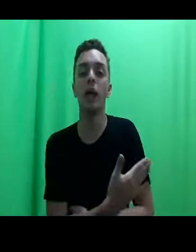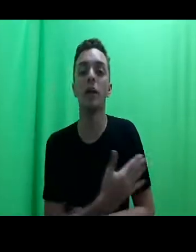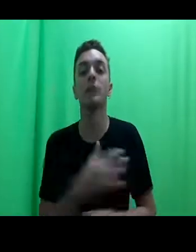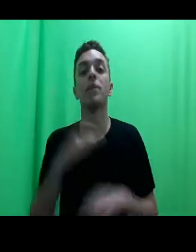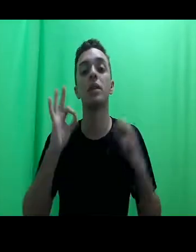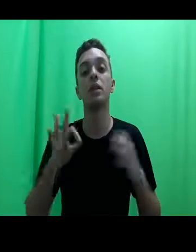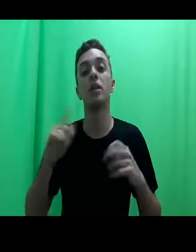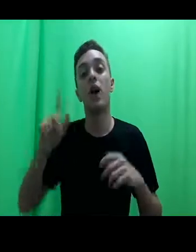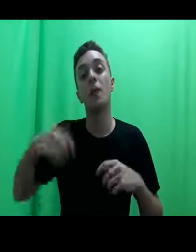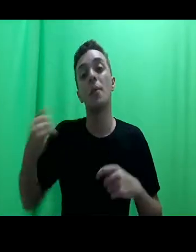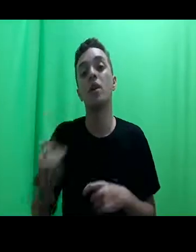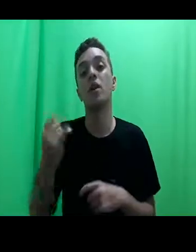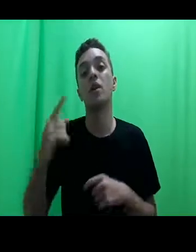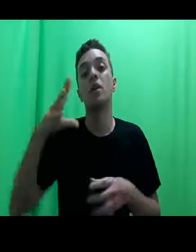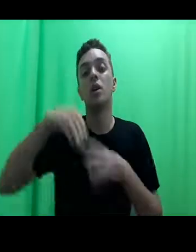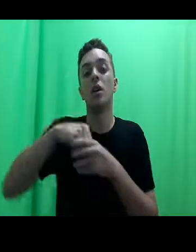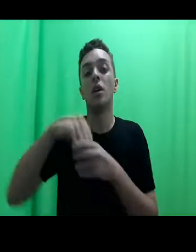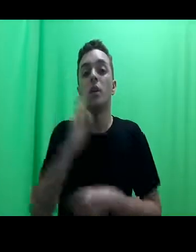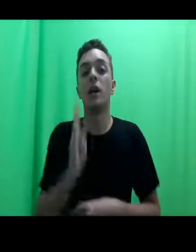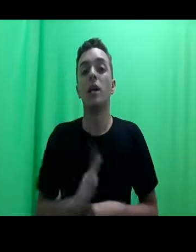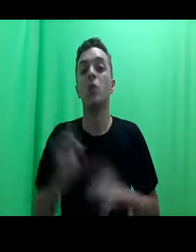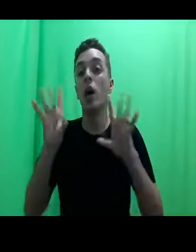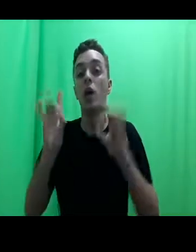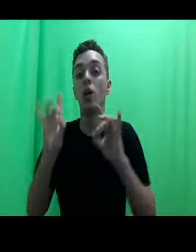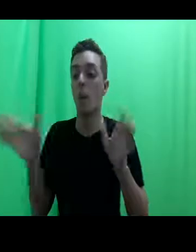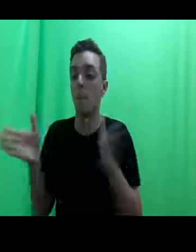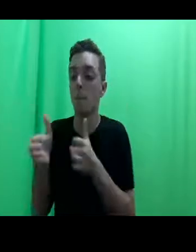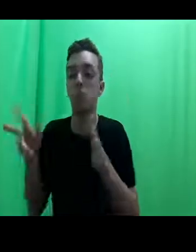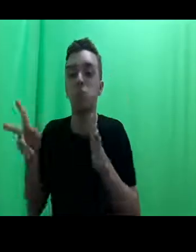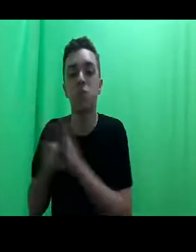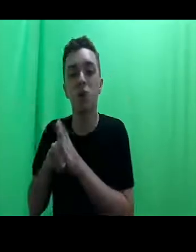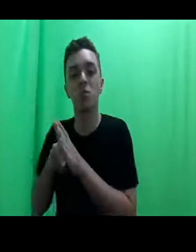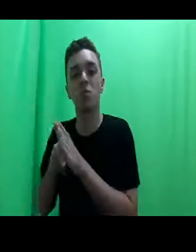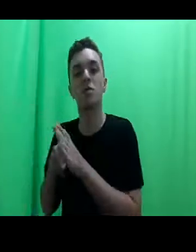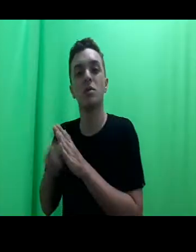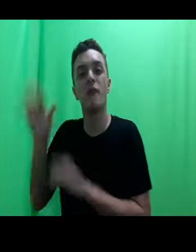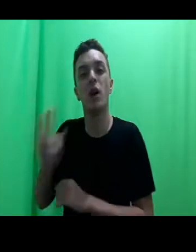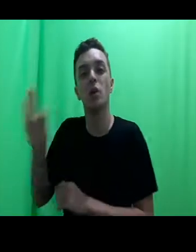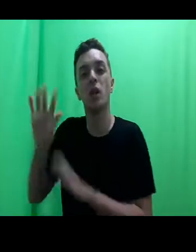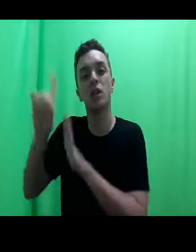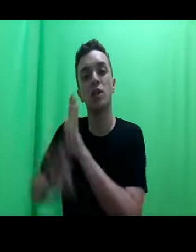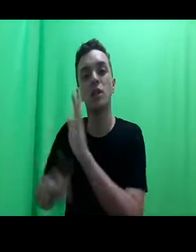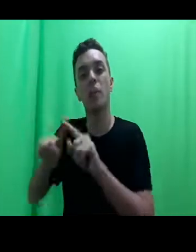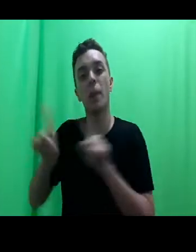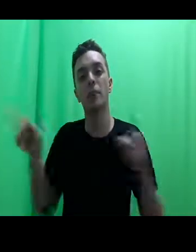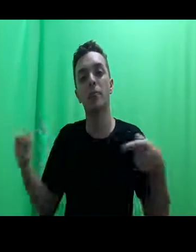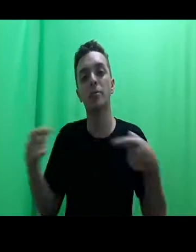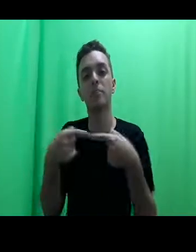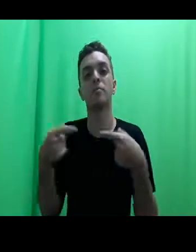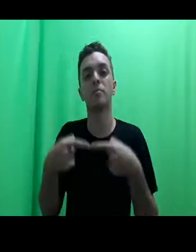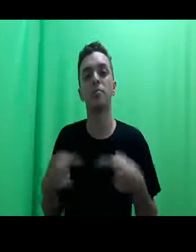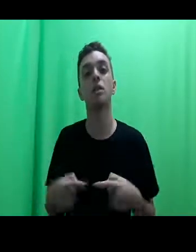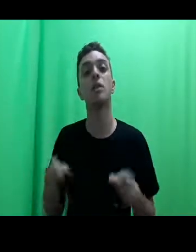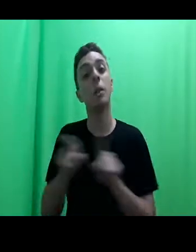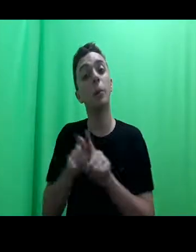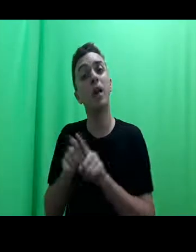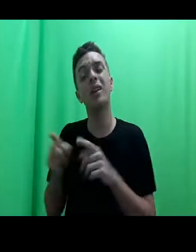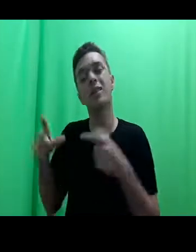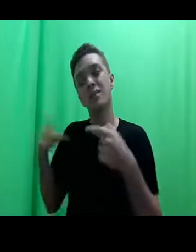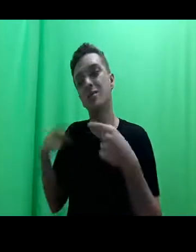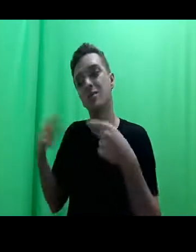que não se restringe às faculdades de direito, mas que também estão ligadas às faculdades de direito, ou seja, todo